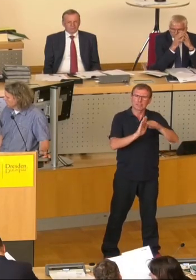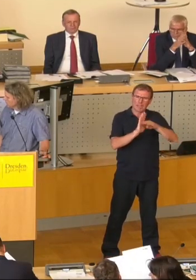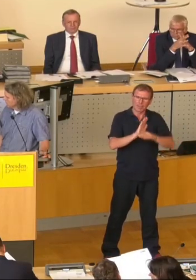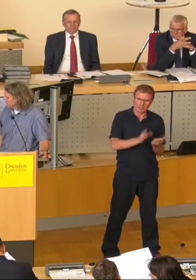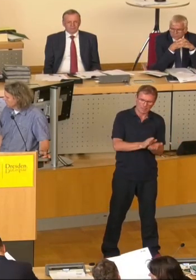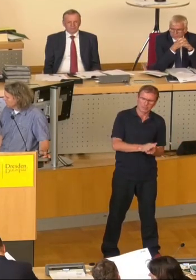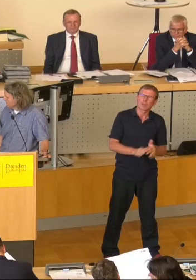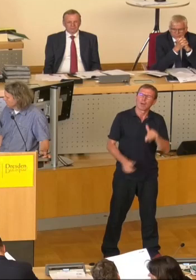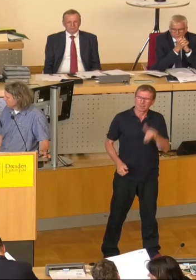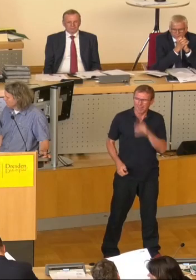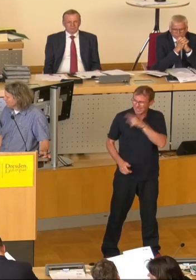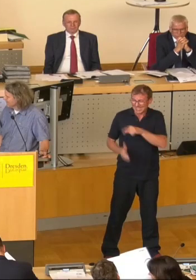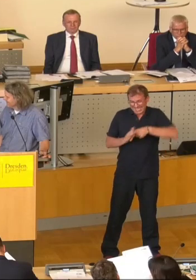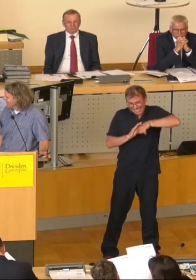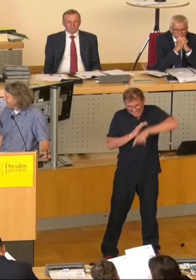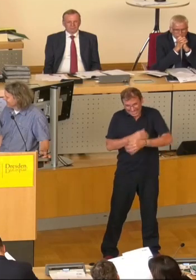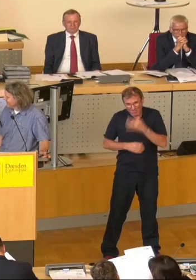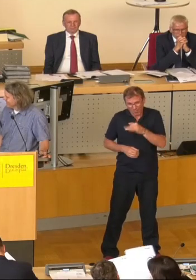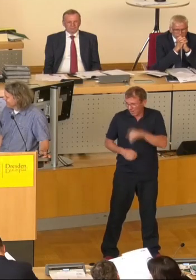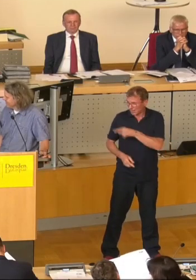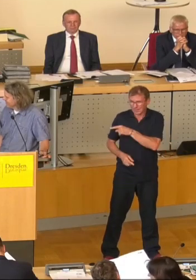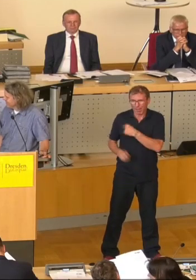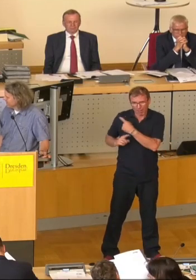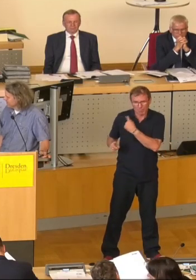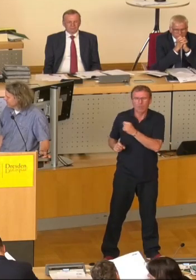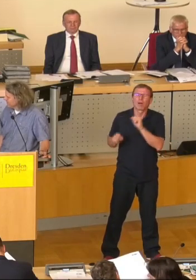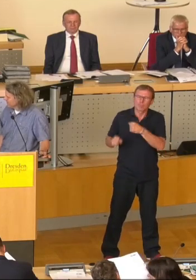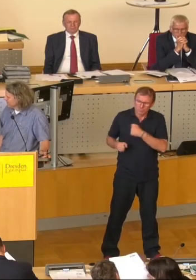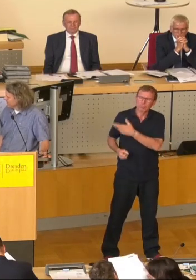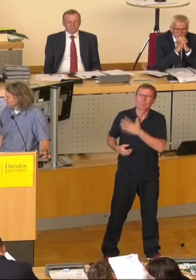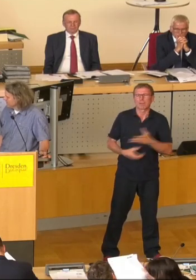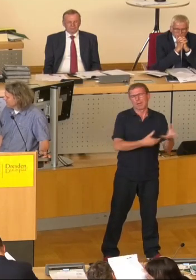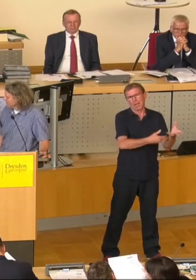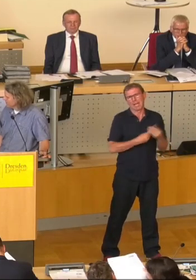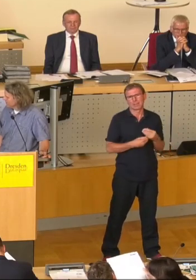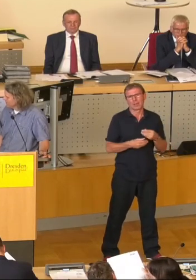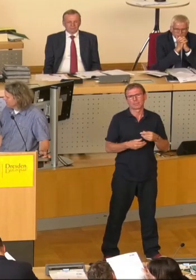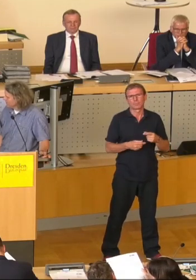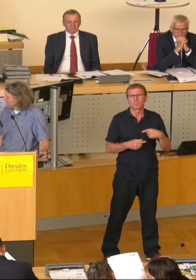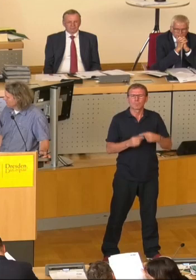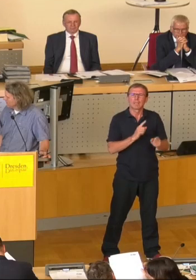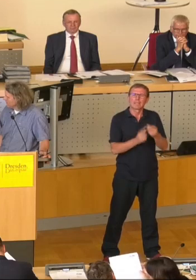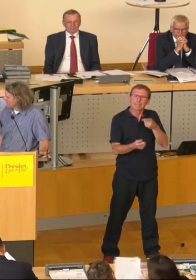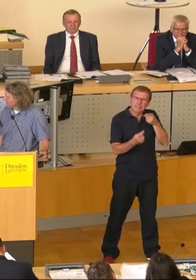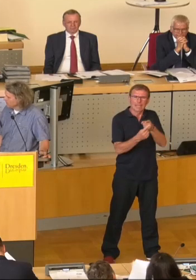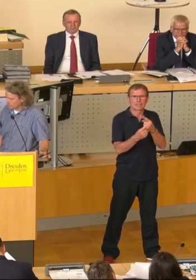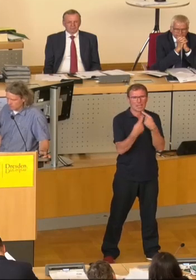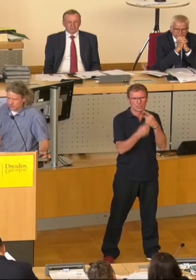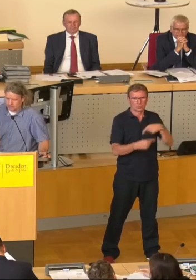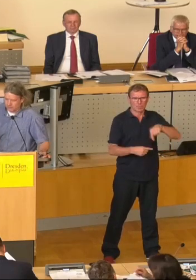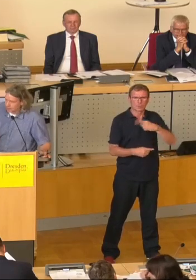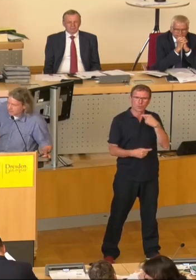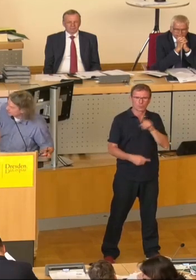tiefere Fragen haben, als man es jetzt hier in diesem Rahmen beantworten kann, laden wir Sie herzlich gerne ein in meine Sprechstunde oder ins Umweltamt.